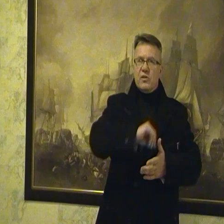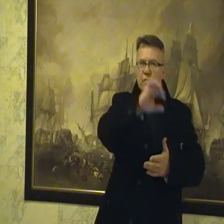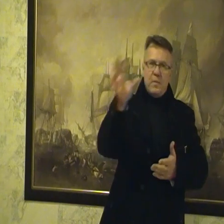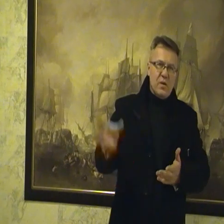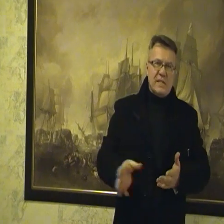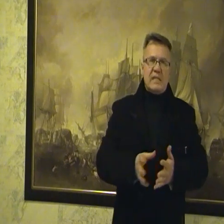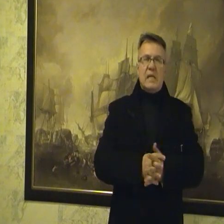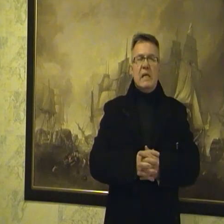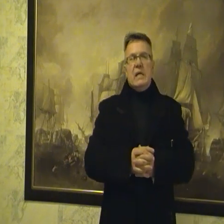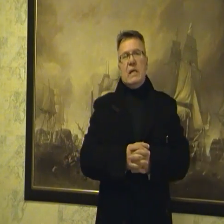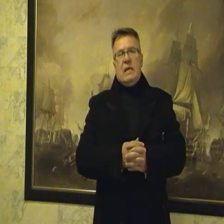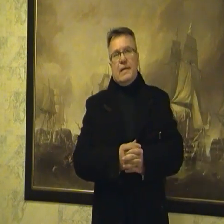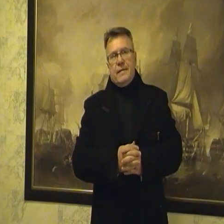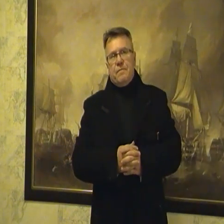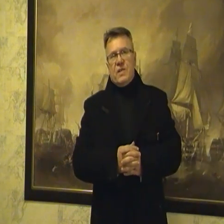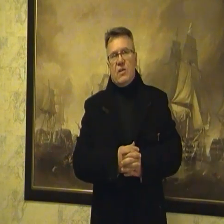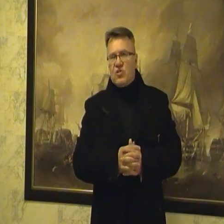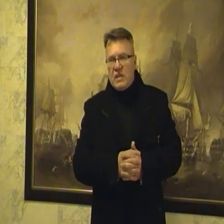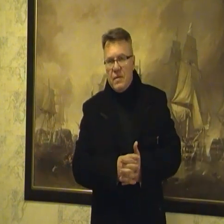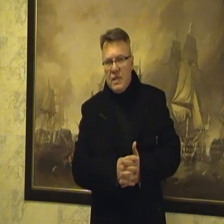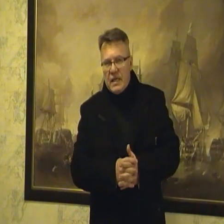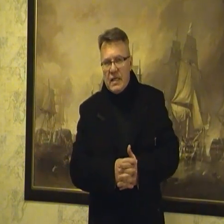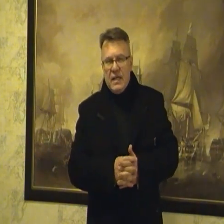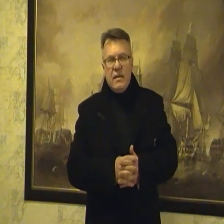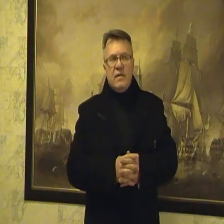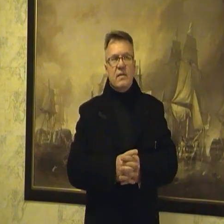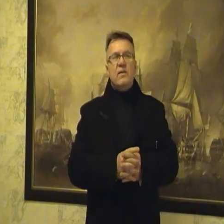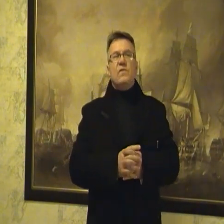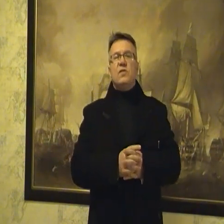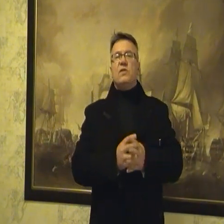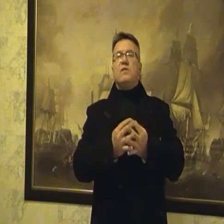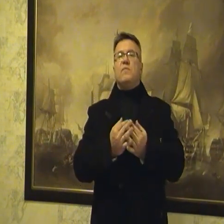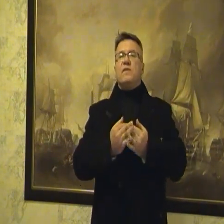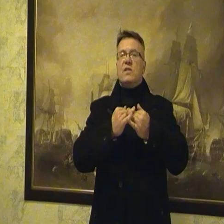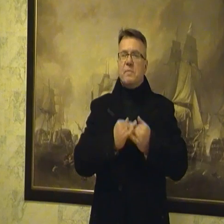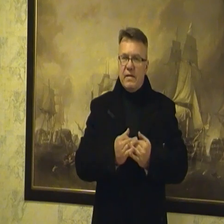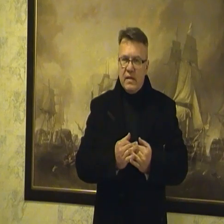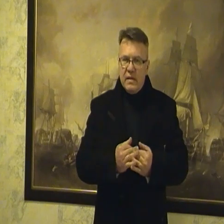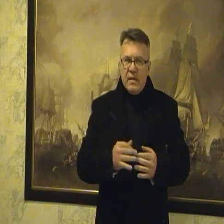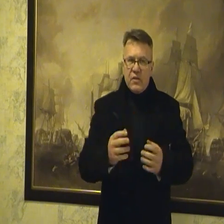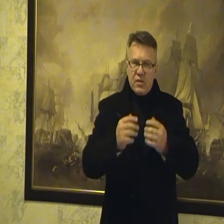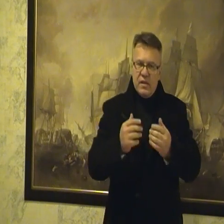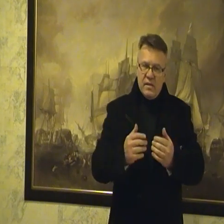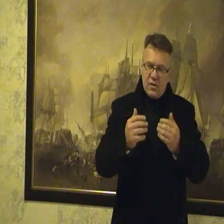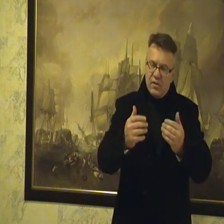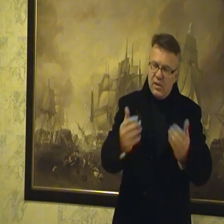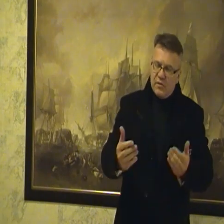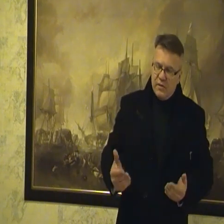jeżdżą po Polsce z odczytami i tak dalej. No i właśnie to jest poważna sprawa, czego oni nie chcą